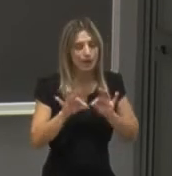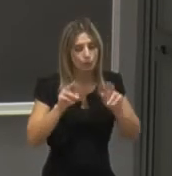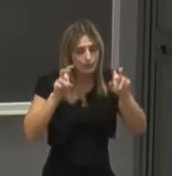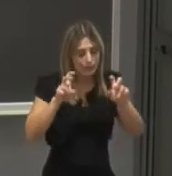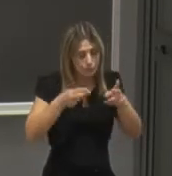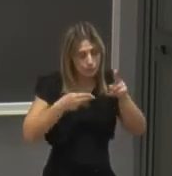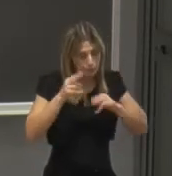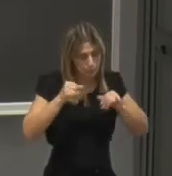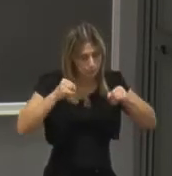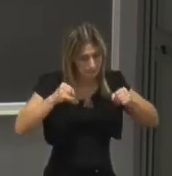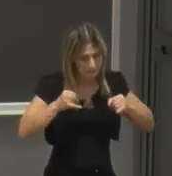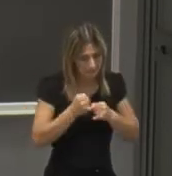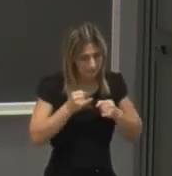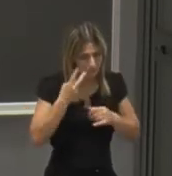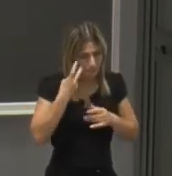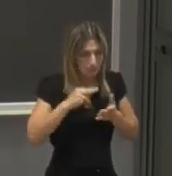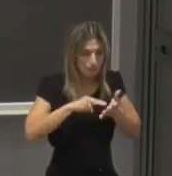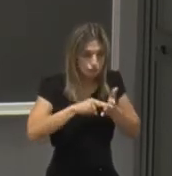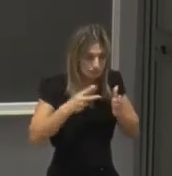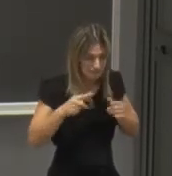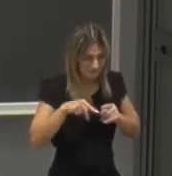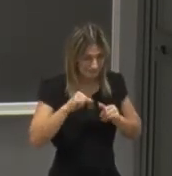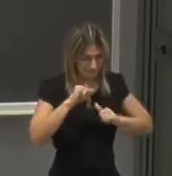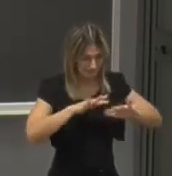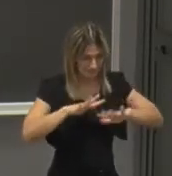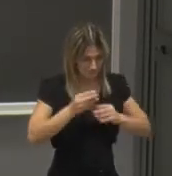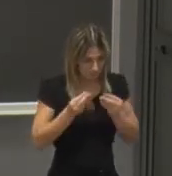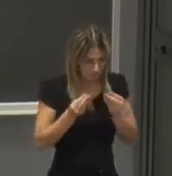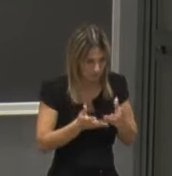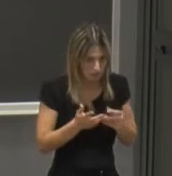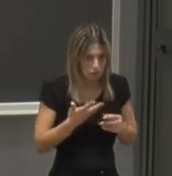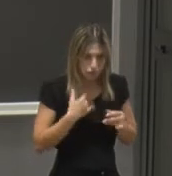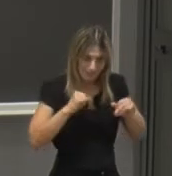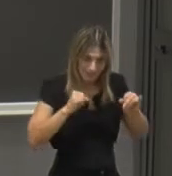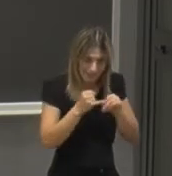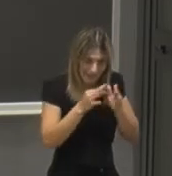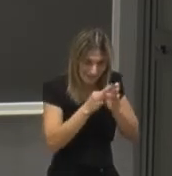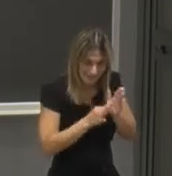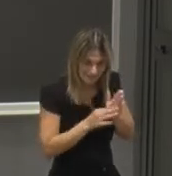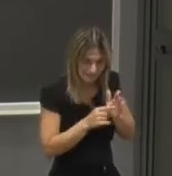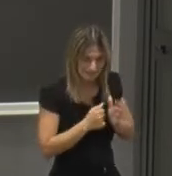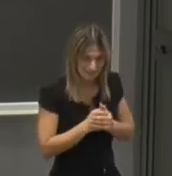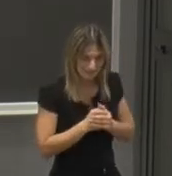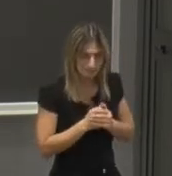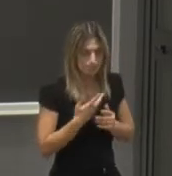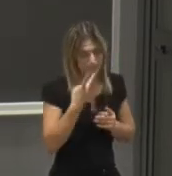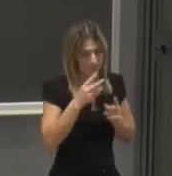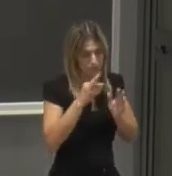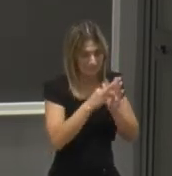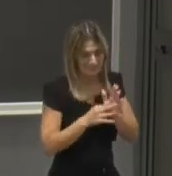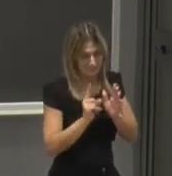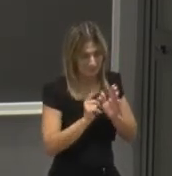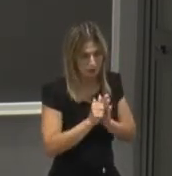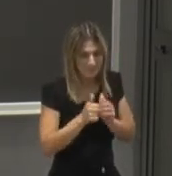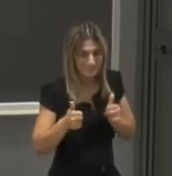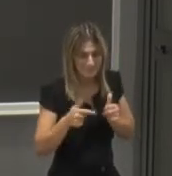propriamente specifici dell'ingegneria dell'informazione che si distingue da